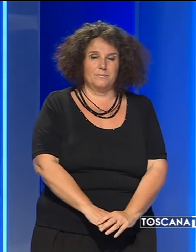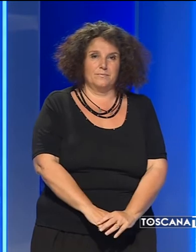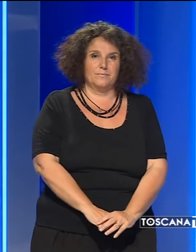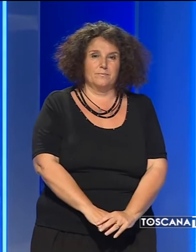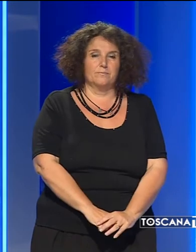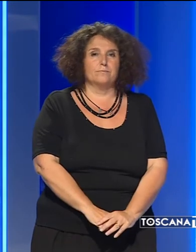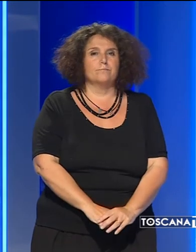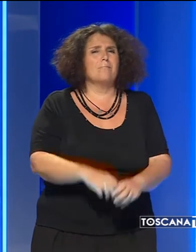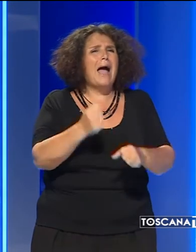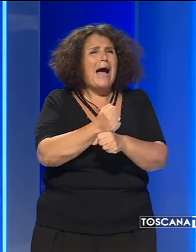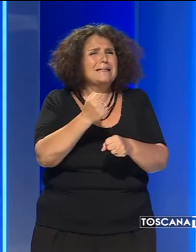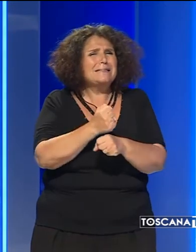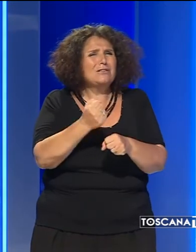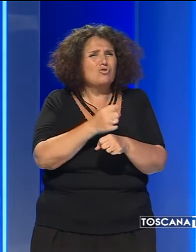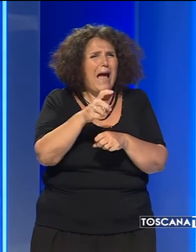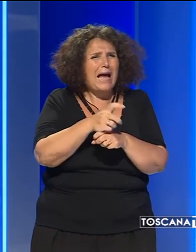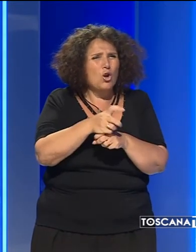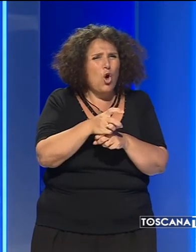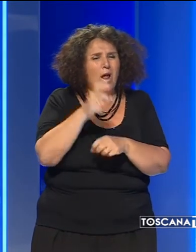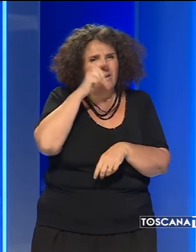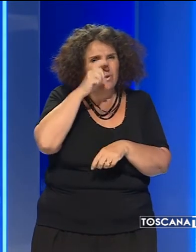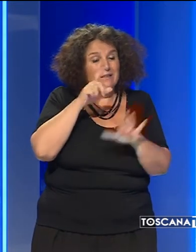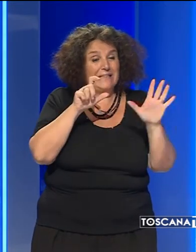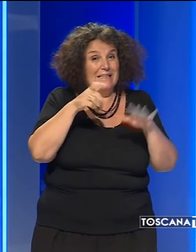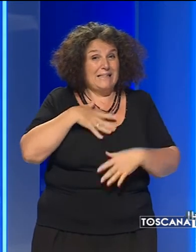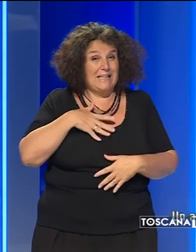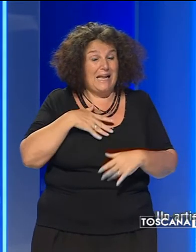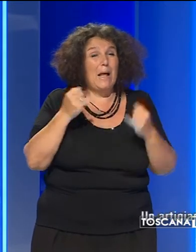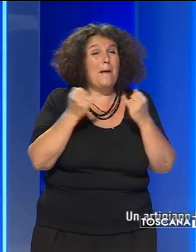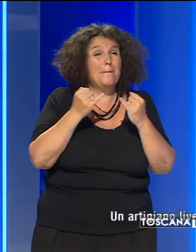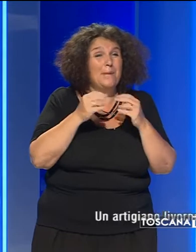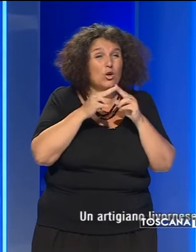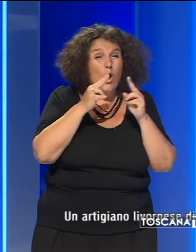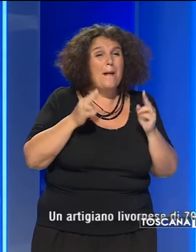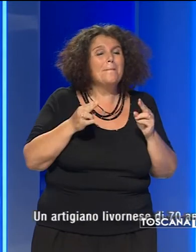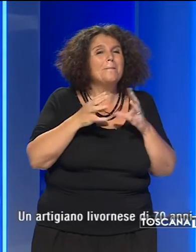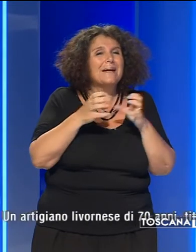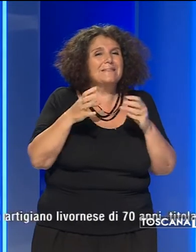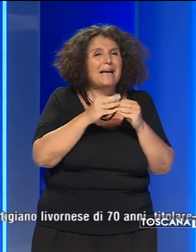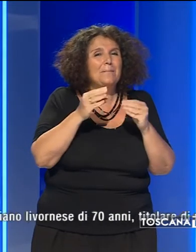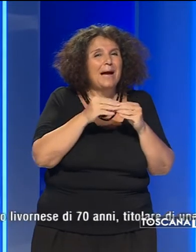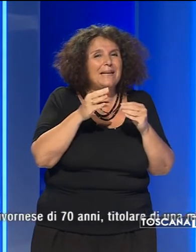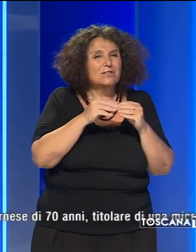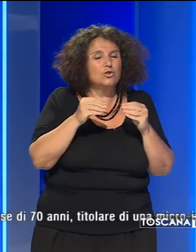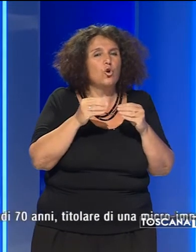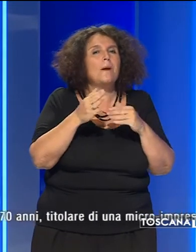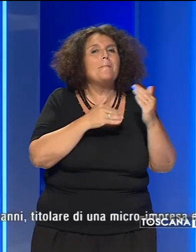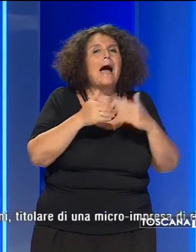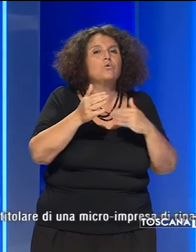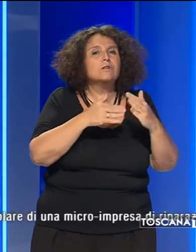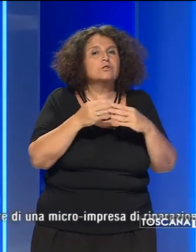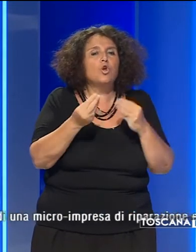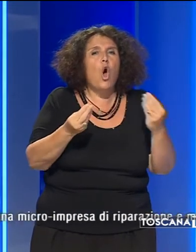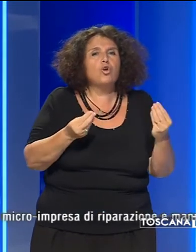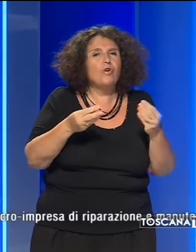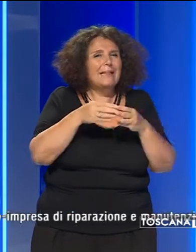Un artigiano livornese di 70 anni, titolare di una micro impresa di riparazione e manutenzione di oggetti